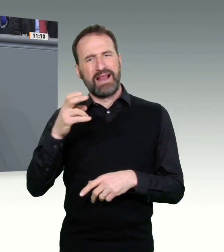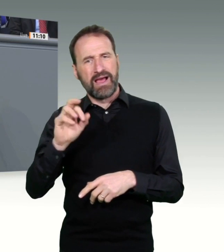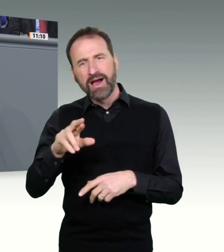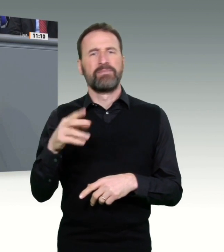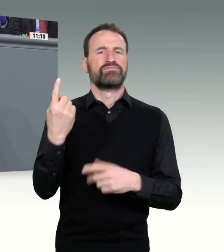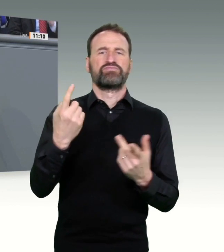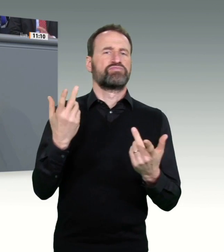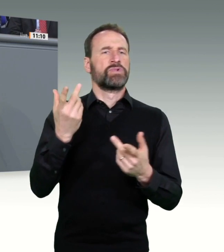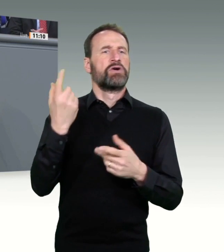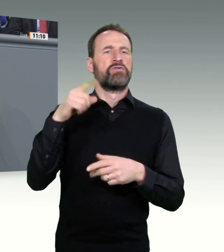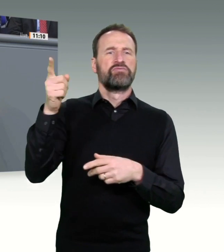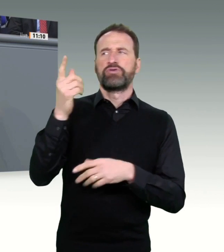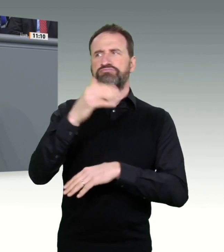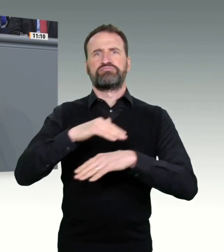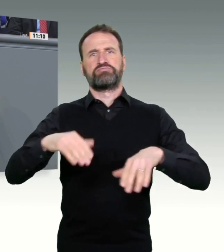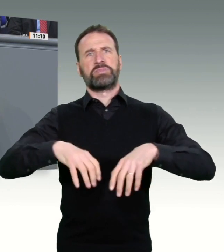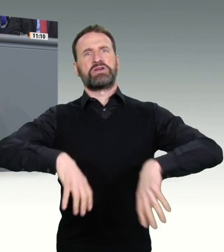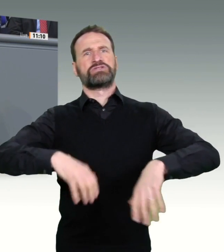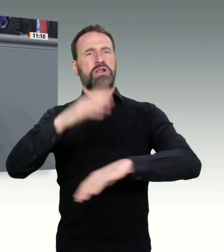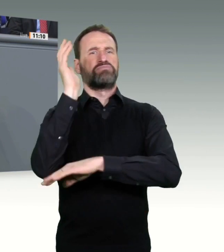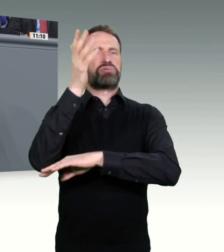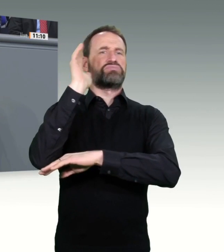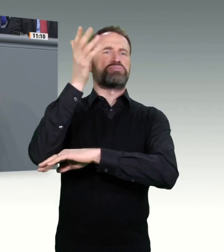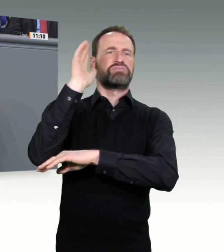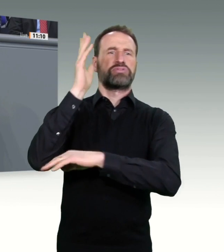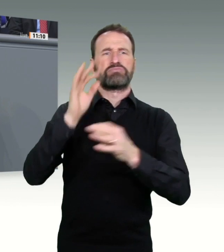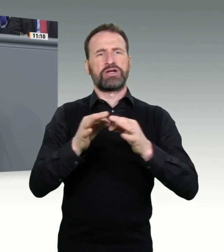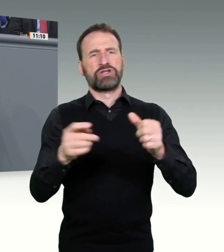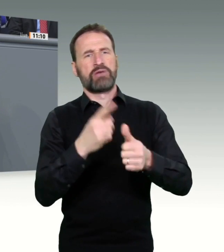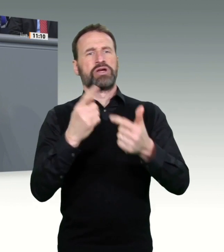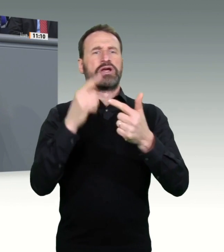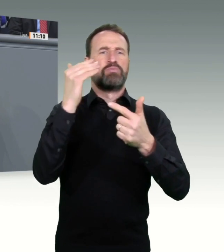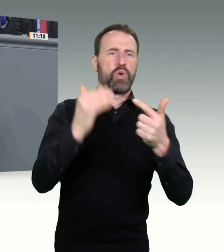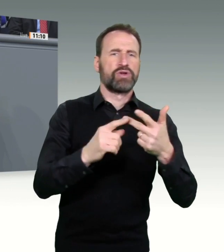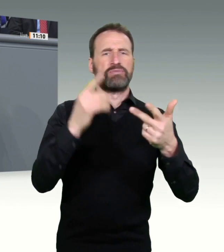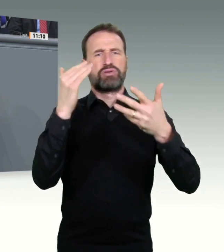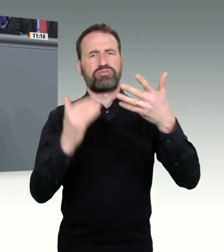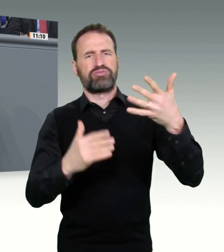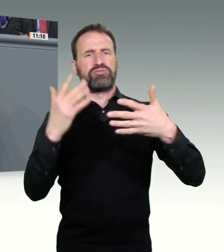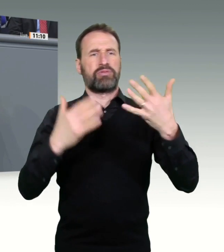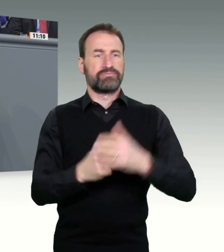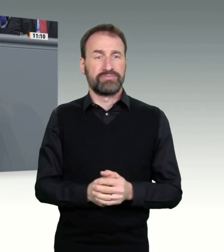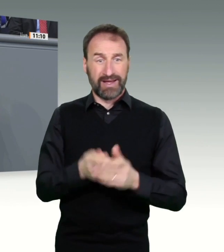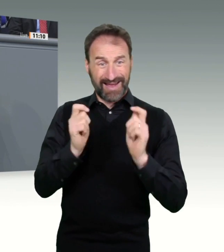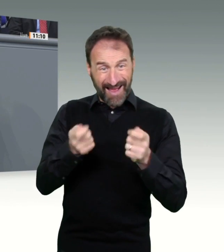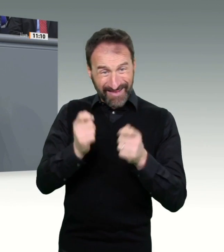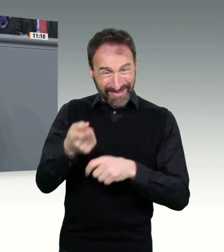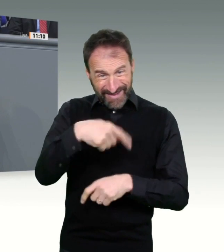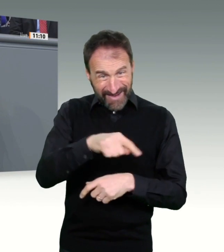Aufhebung der epidemischen Lage, den die AfD bereits im Mai letzten Jahres eingebracht hat, haben Sie konsequent